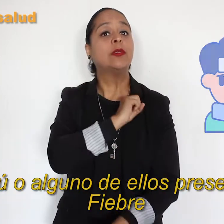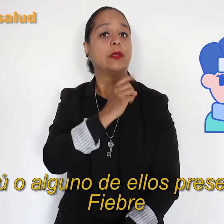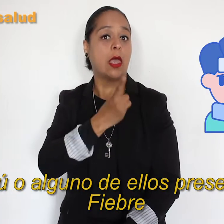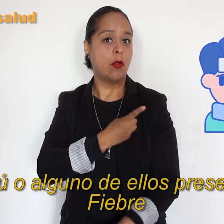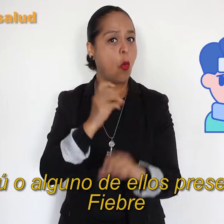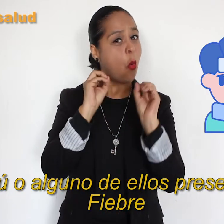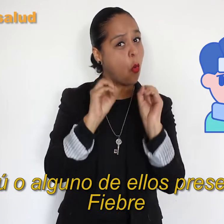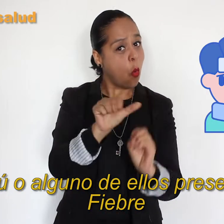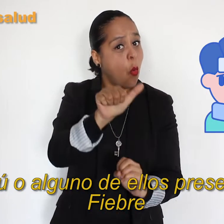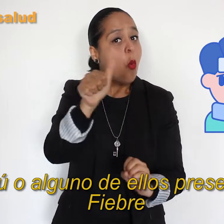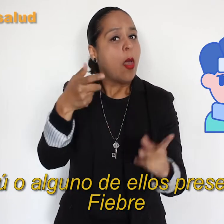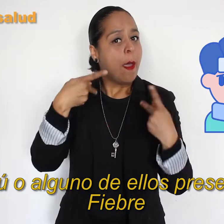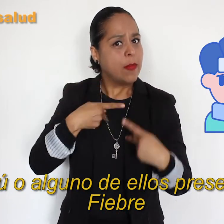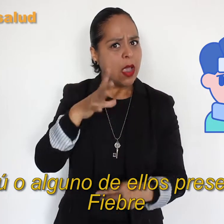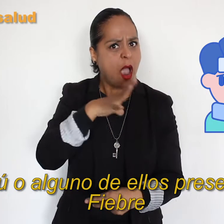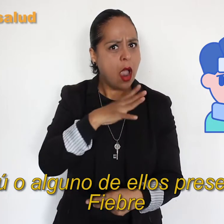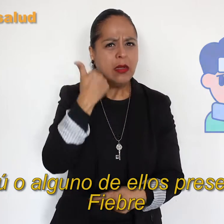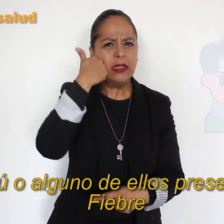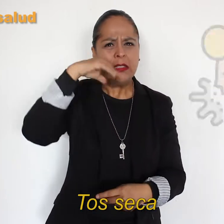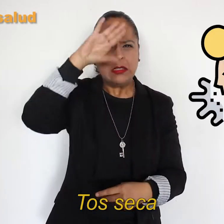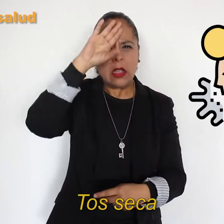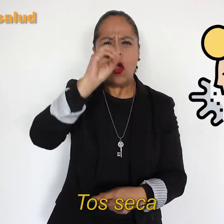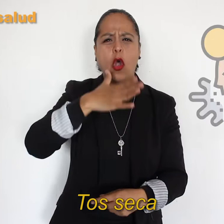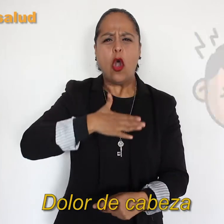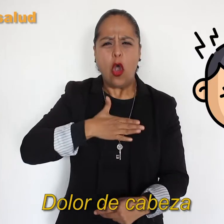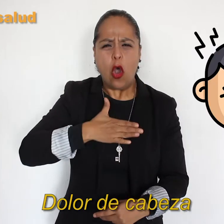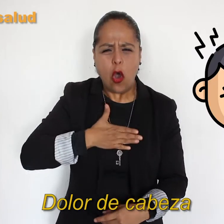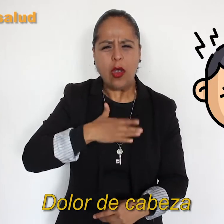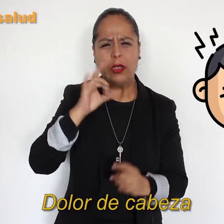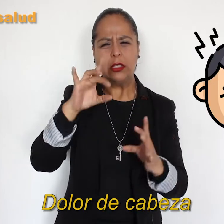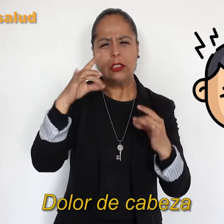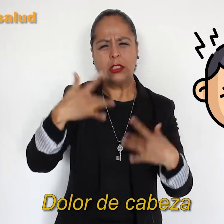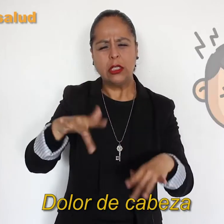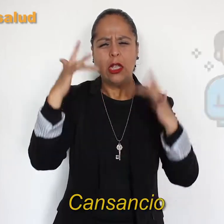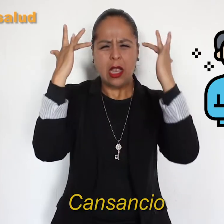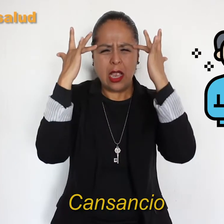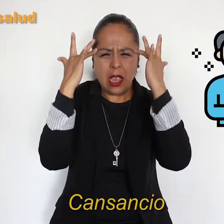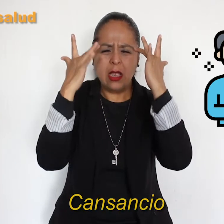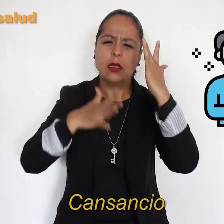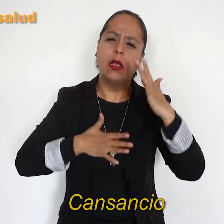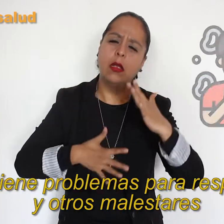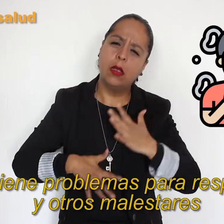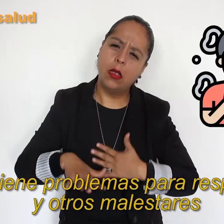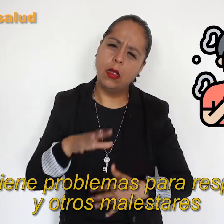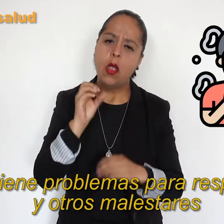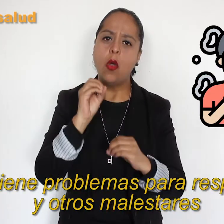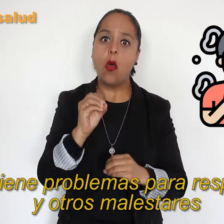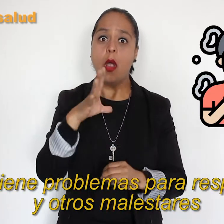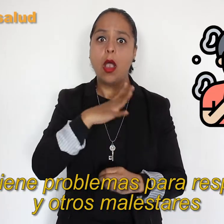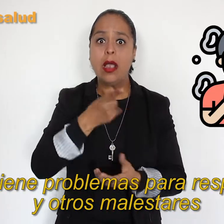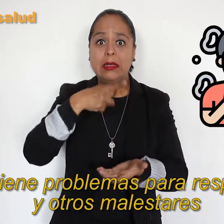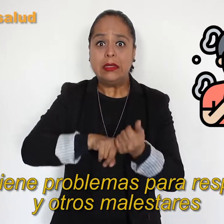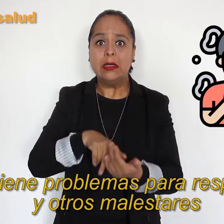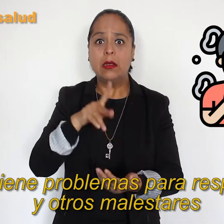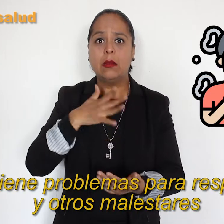tú o alguno de ellos presenta fiebre, tos seca, dolor de cabeza, cansancio o tiene problemas para respirar y otros